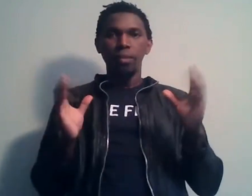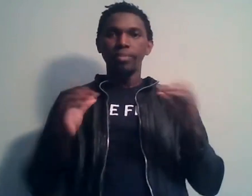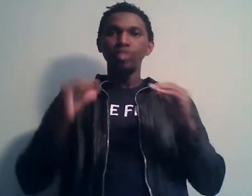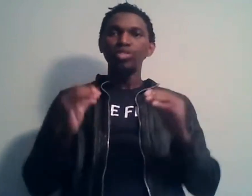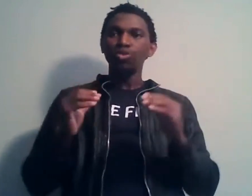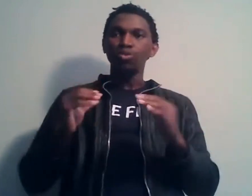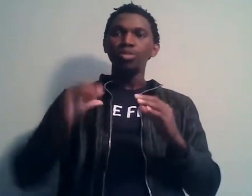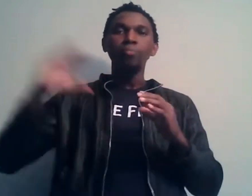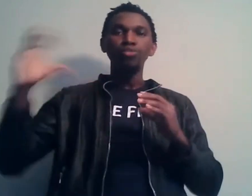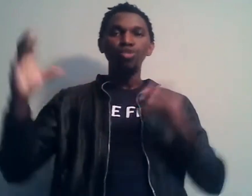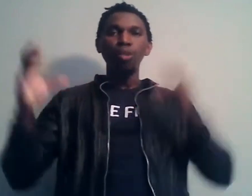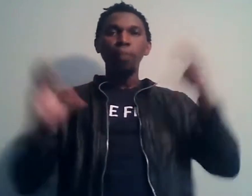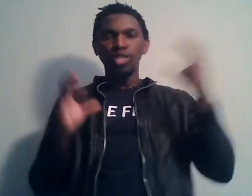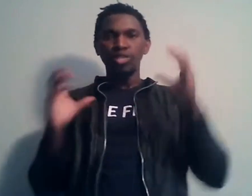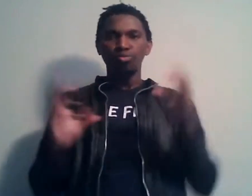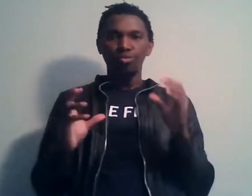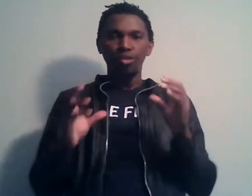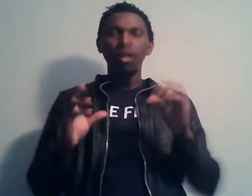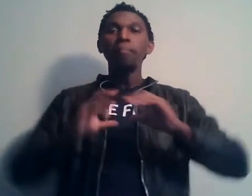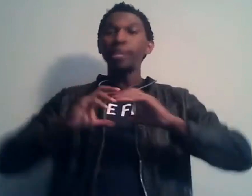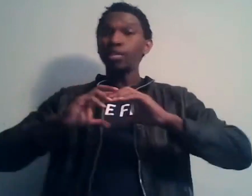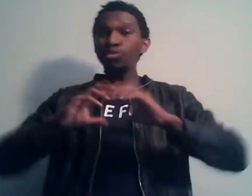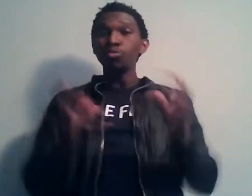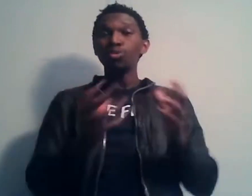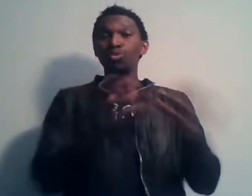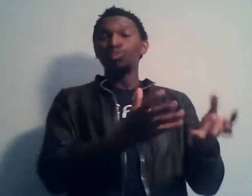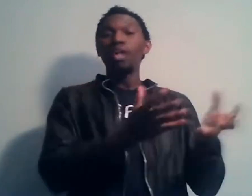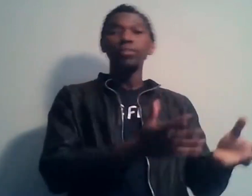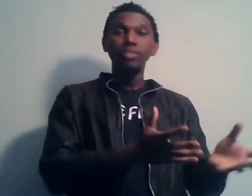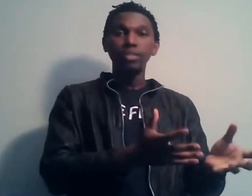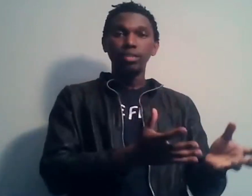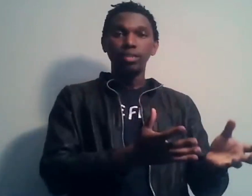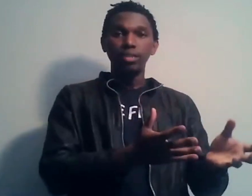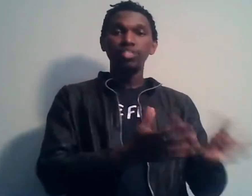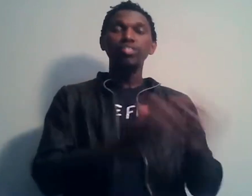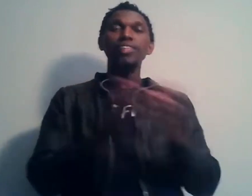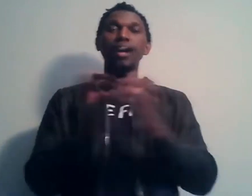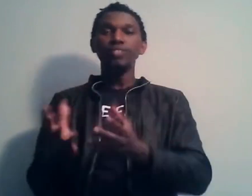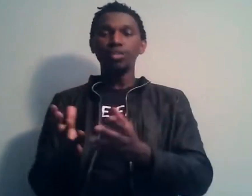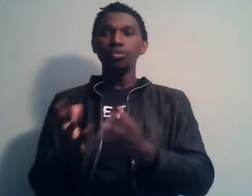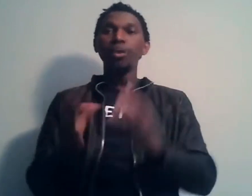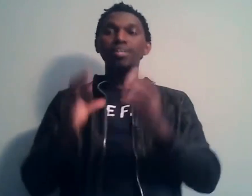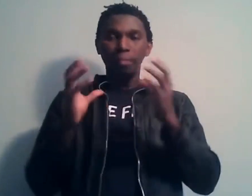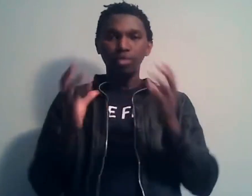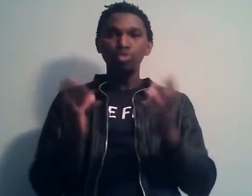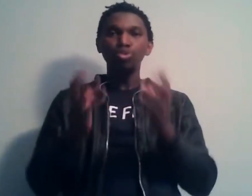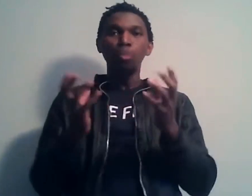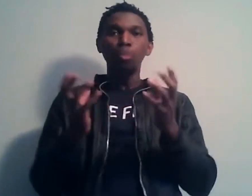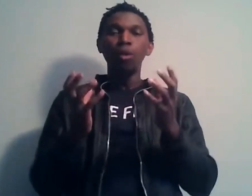Mais je dis juste qu'il y a plusieurs branches à suivre. Mais quand tout le monde se rue à la politique, ce qui arrive c'est que c'est parce que justement,